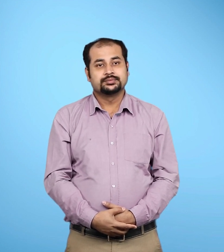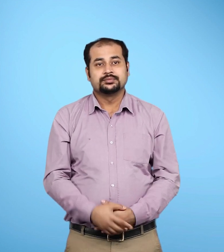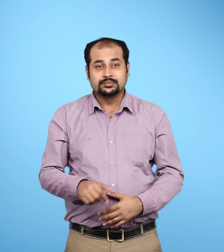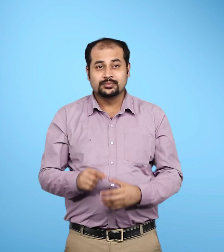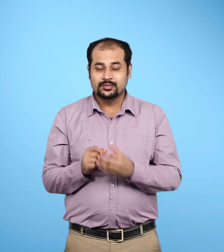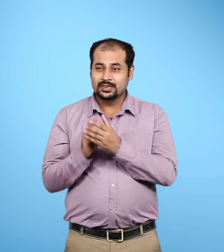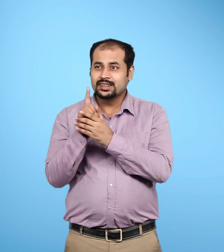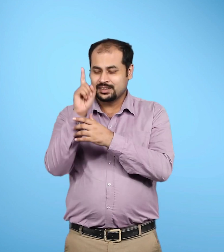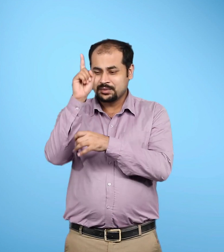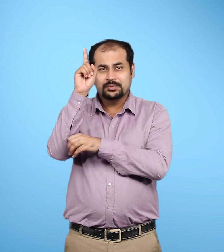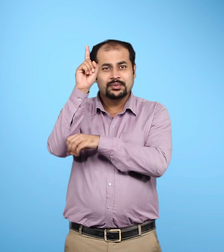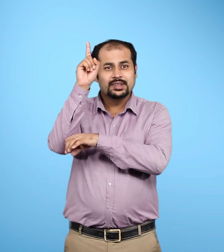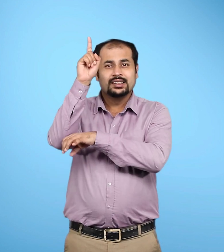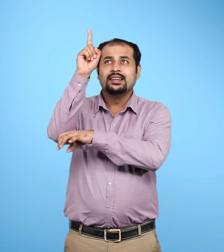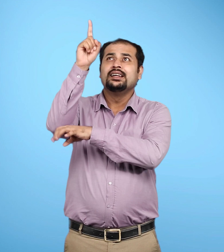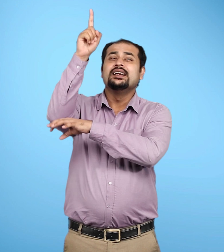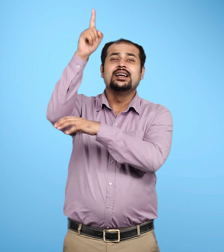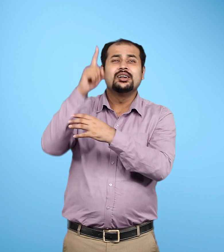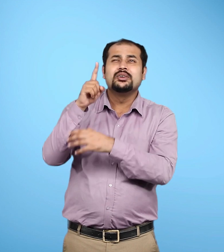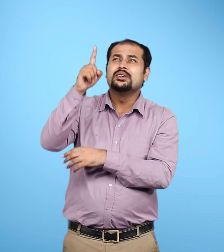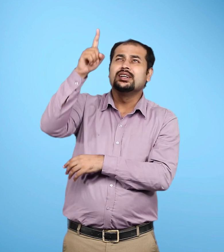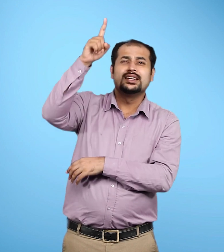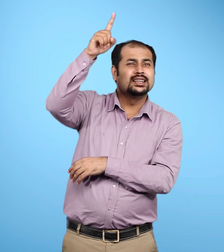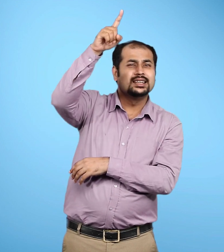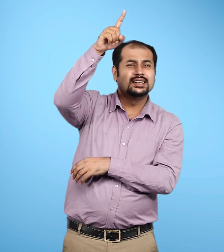कि किस प्रकार रॉकेट का प्रक्षेपन किया जाता है